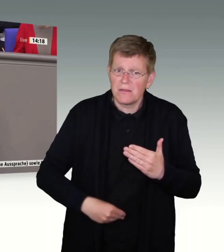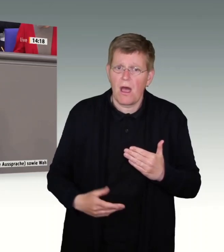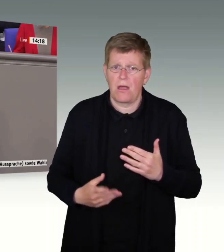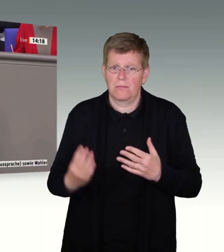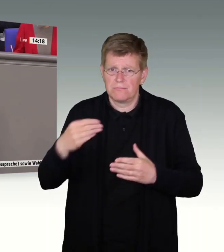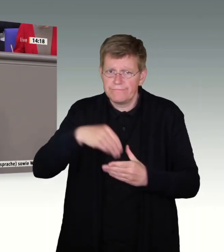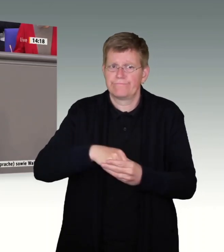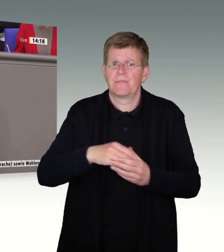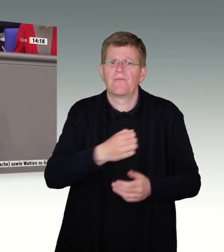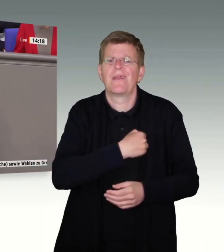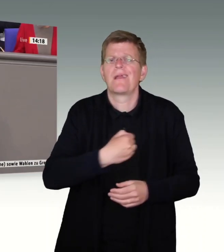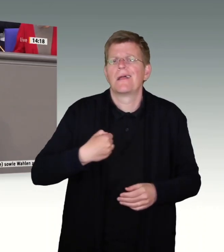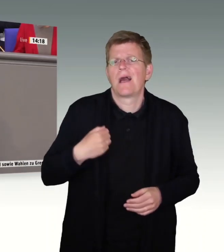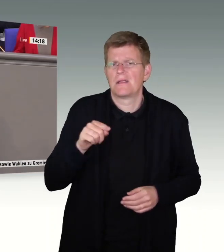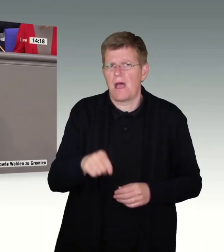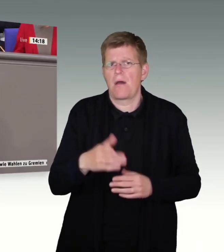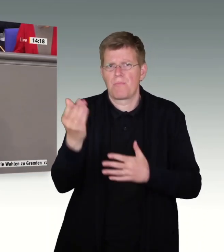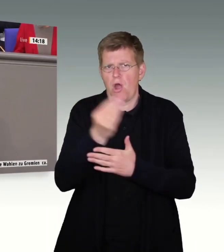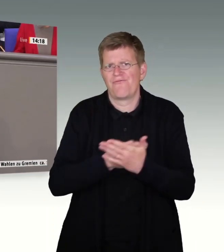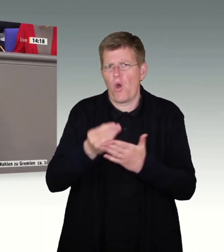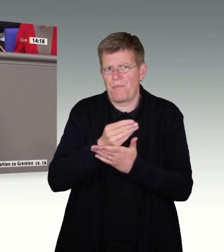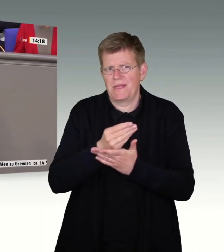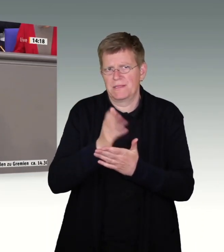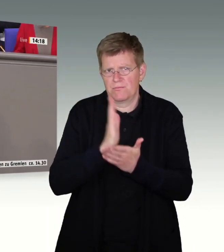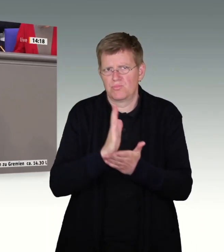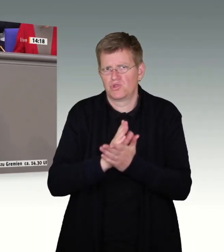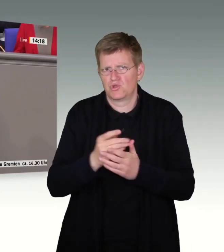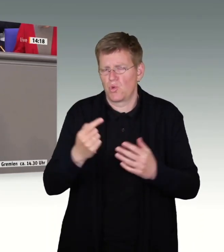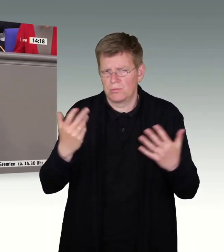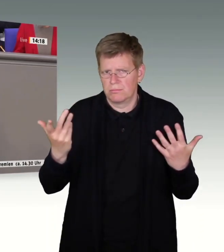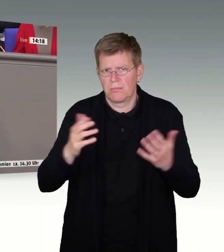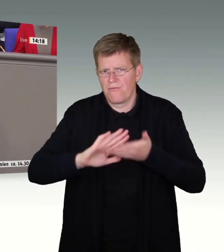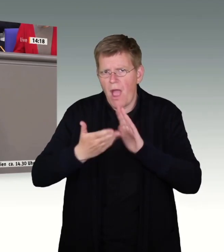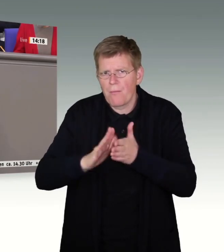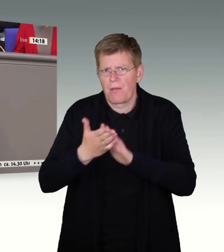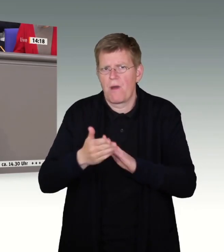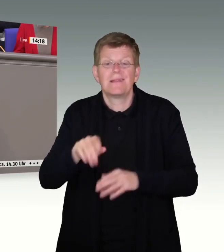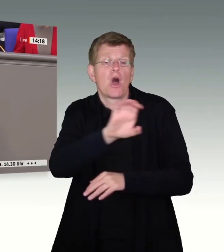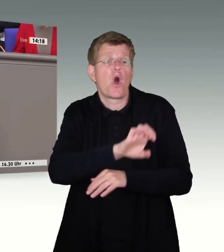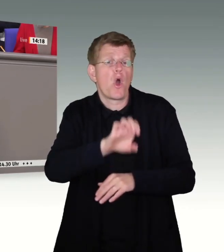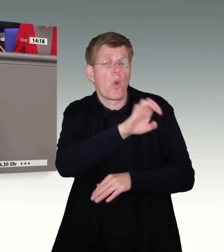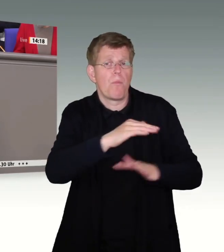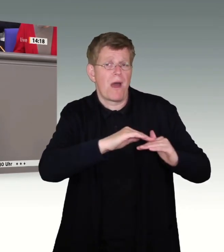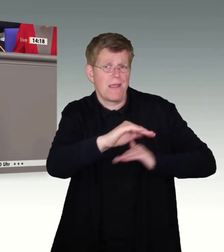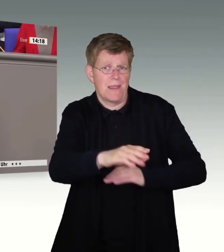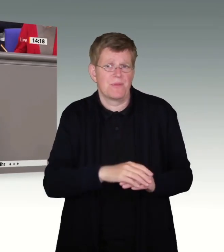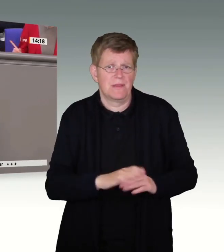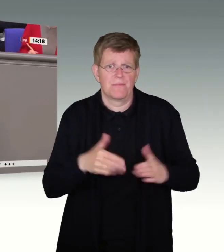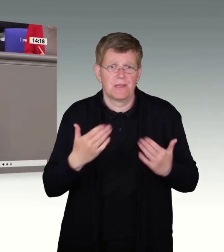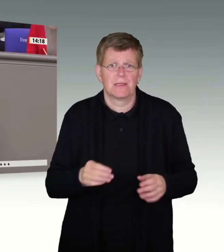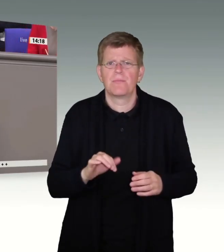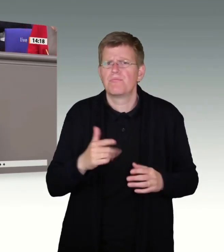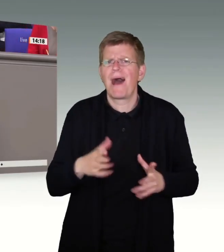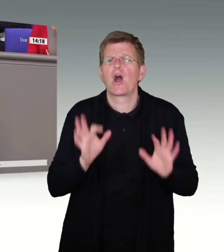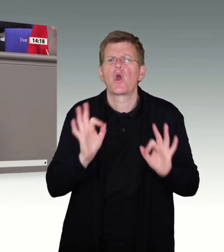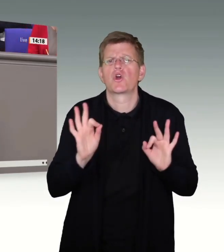Vorbild zur Einwanderung in unseren Arbeitsmarkt vereinbart. Auch auf europäischer Ebene gibt es dazu übrigens jetzt ganz konkrete Vorschläge